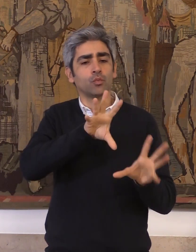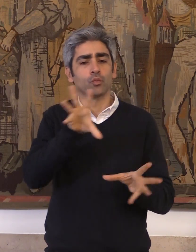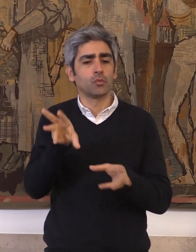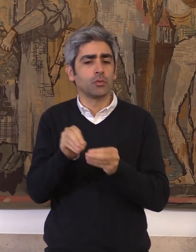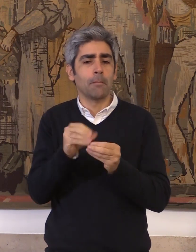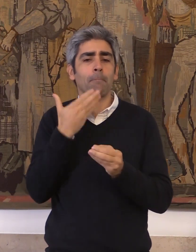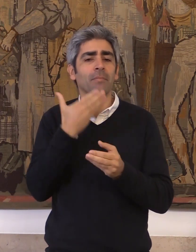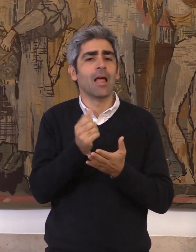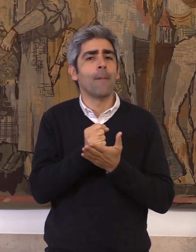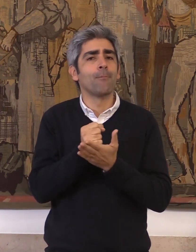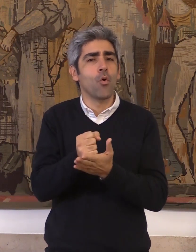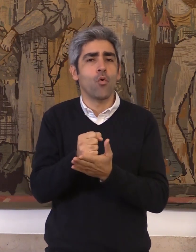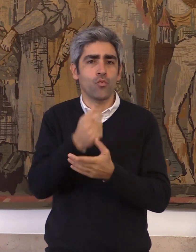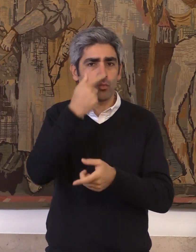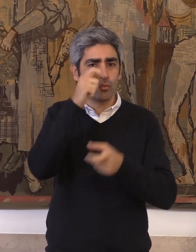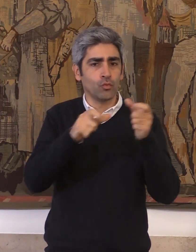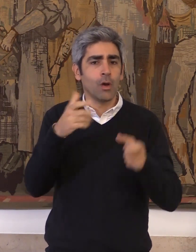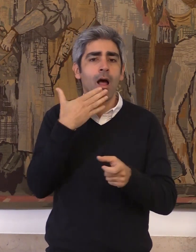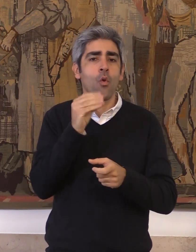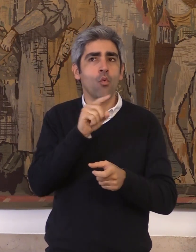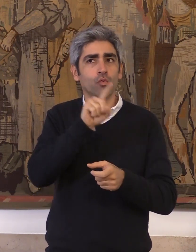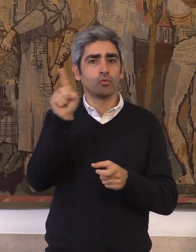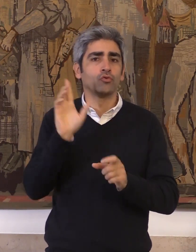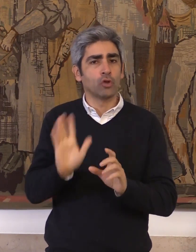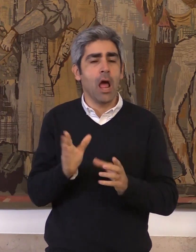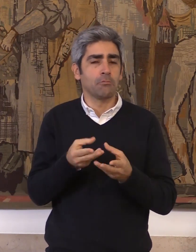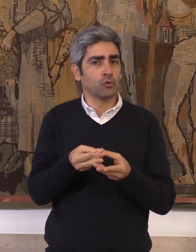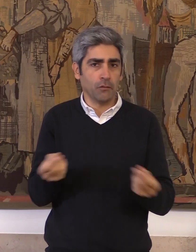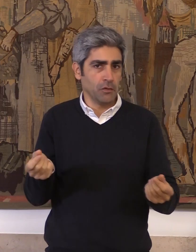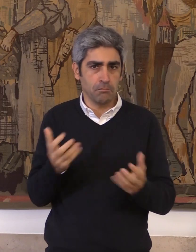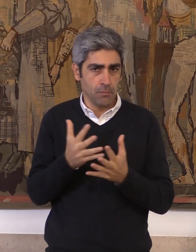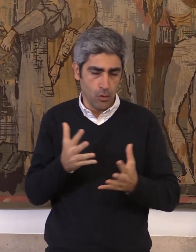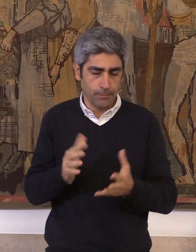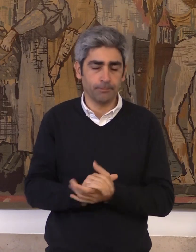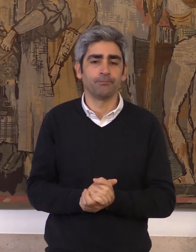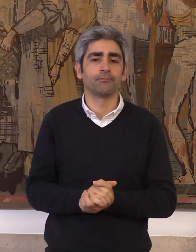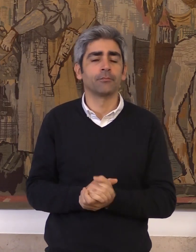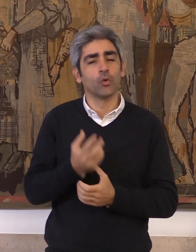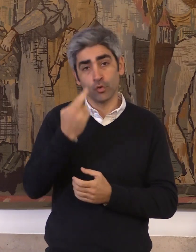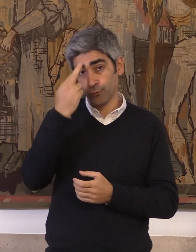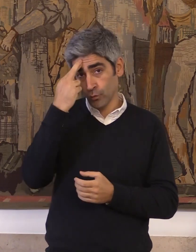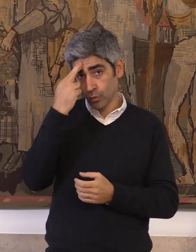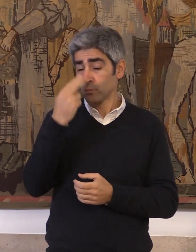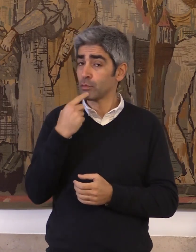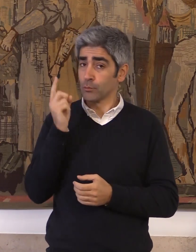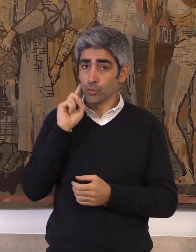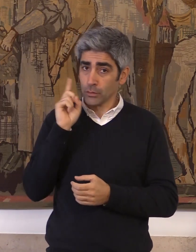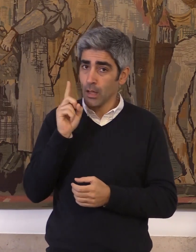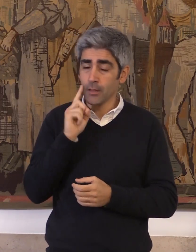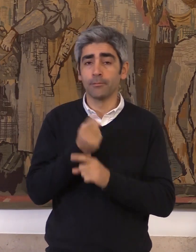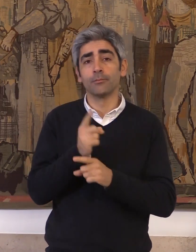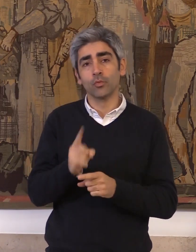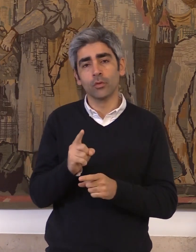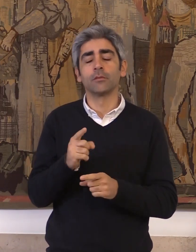dos pedidos de apoio desses estudantes está hoje resolvida. É um esforço muito importante porque